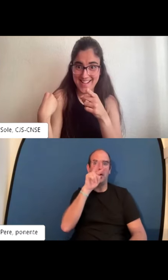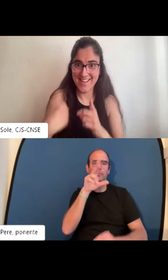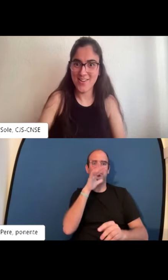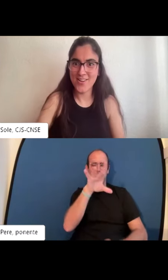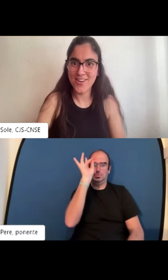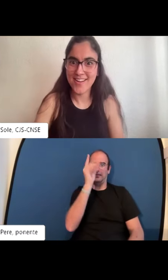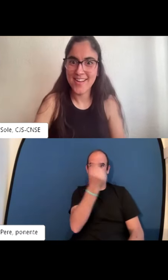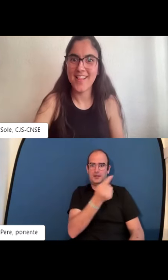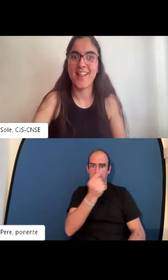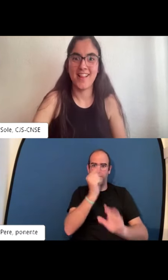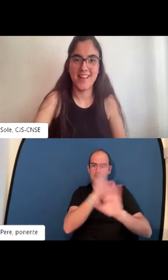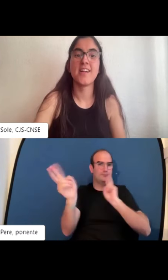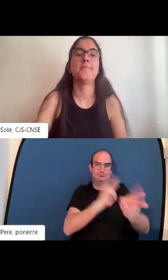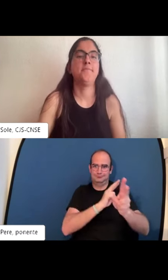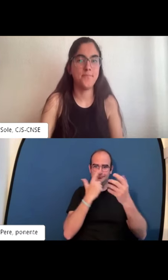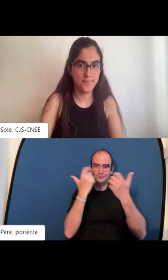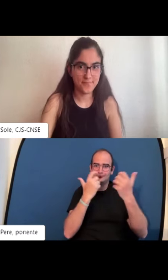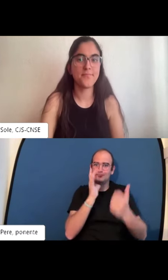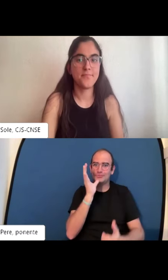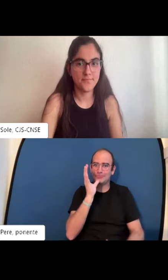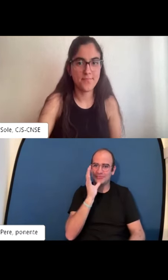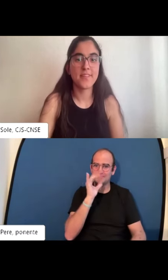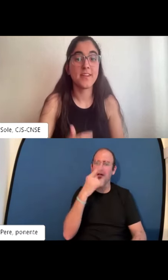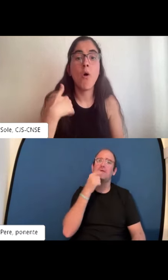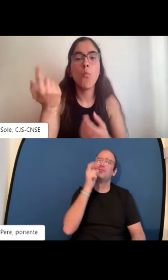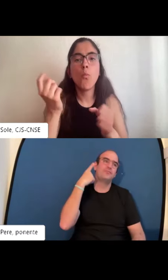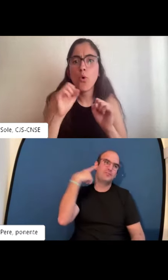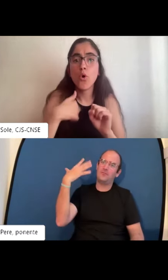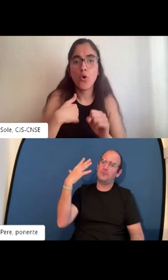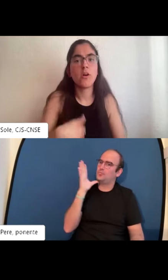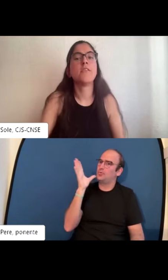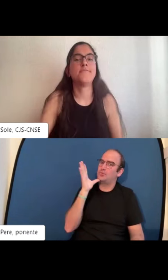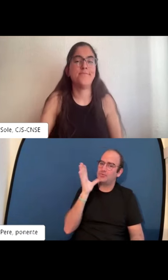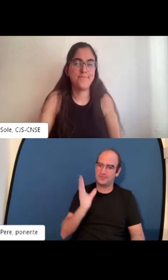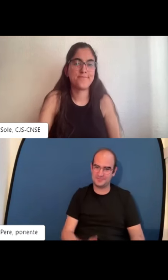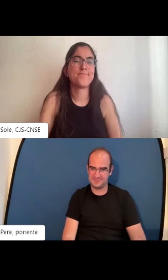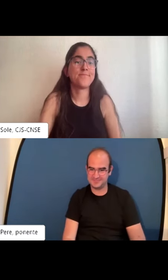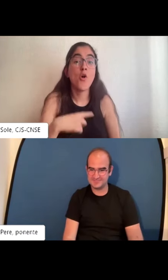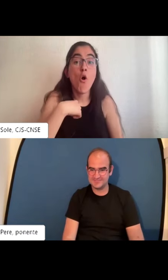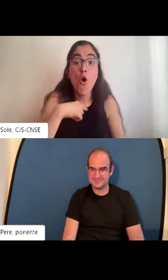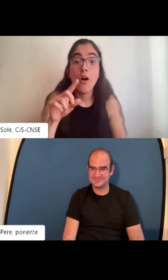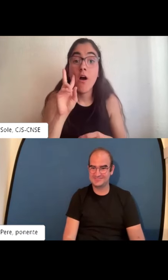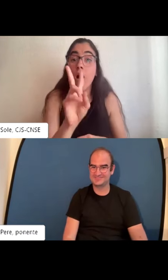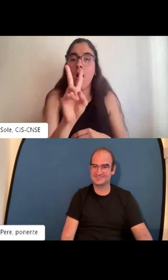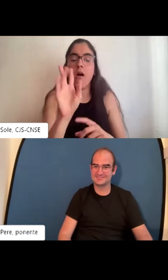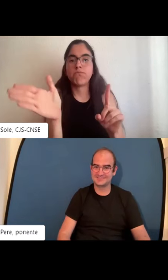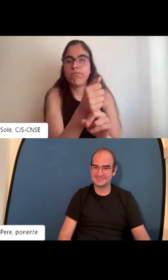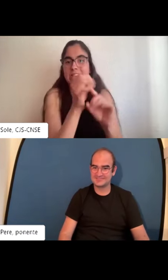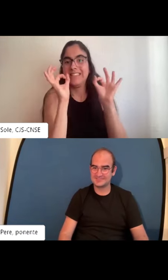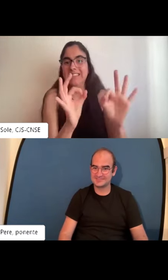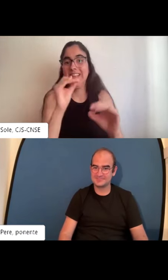marca ahí aterraciones no este dibujo has respondido muy rápido inteligencia artificial